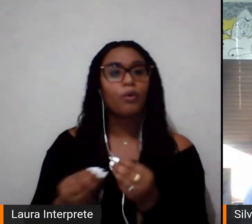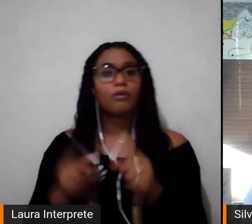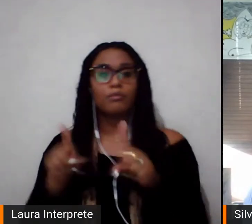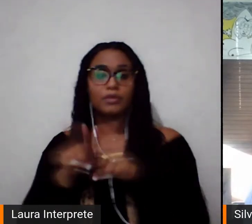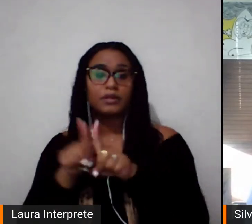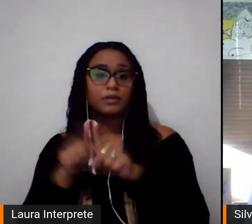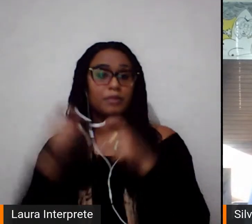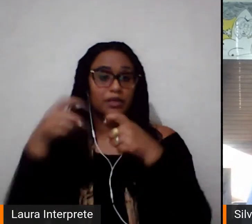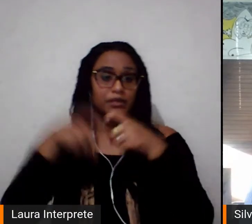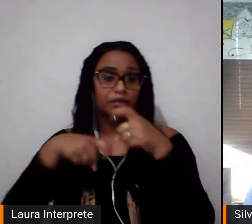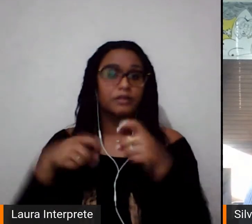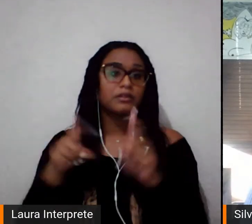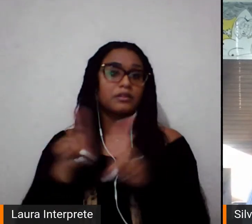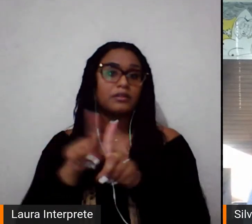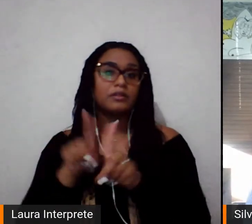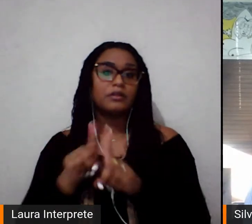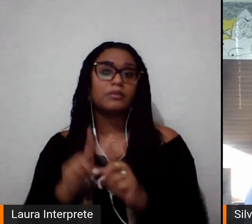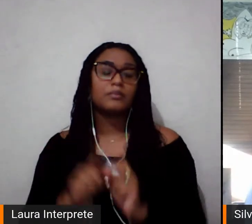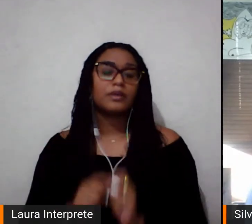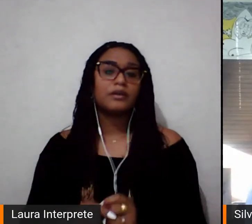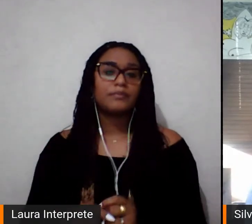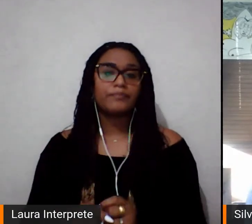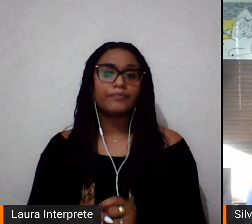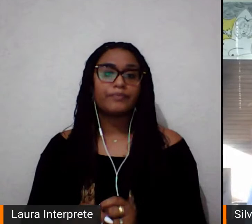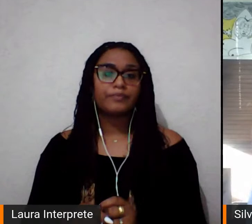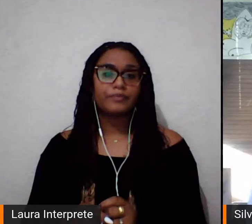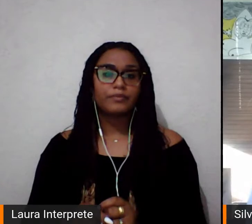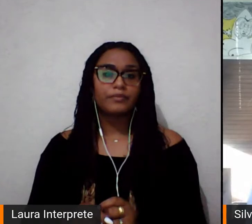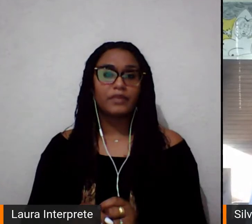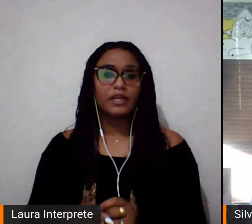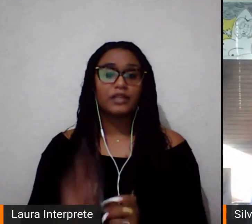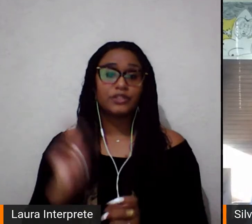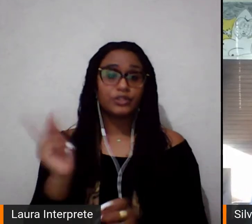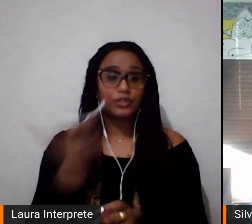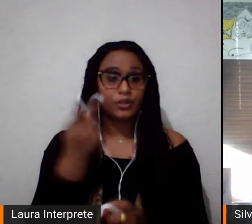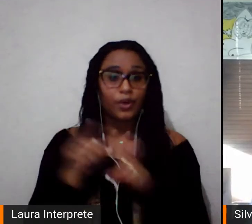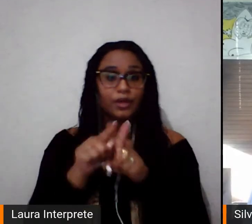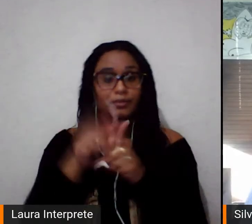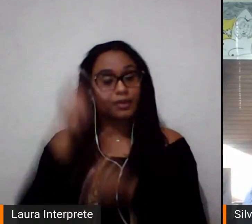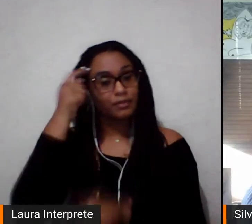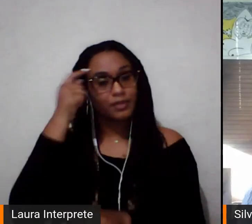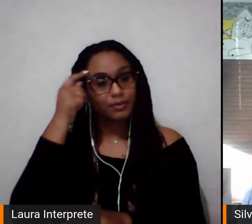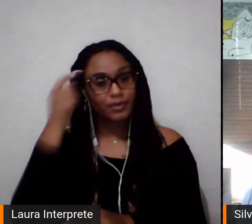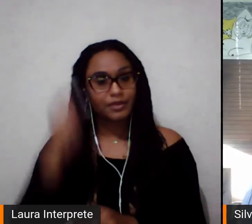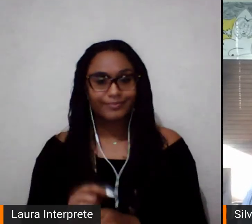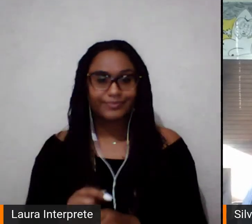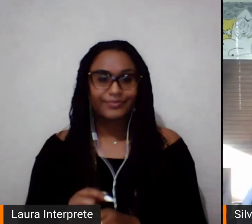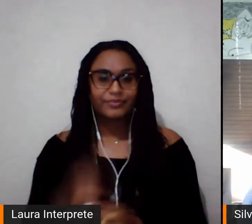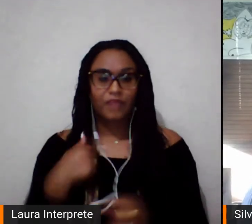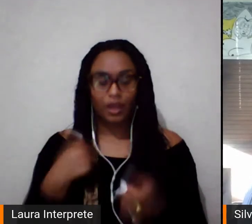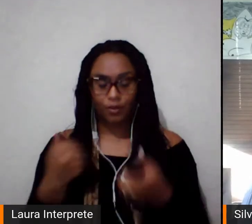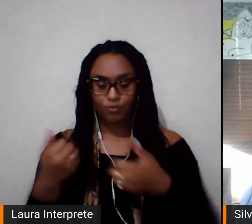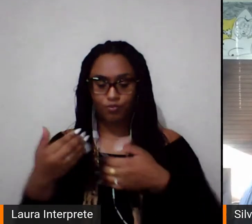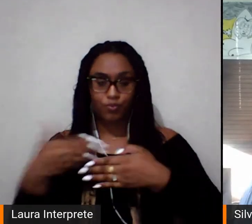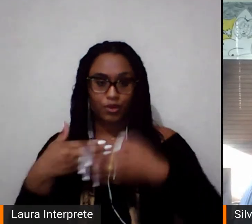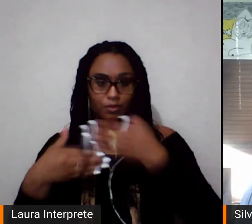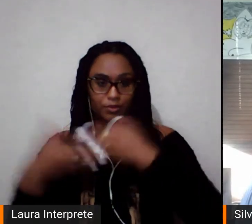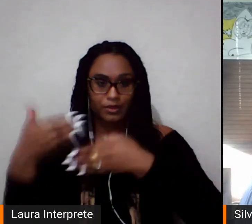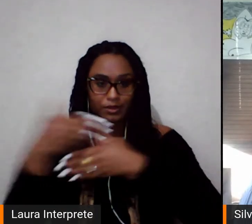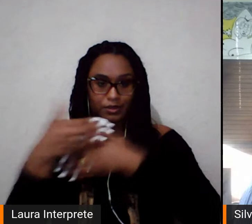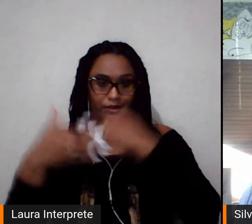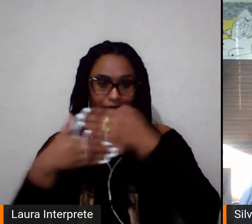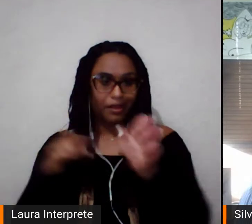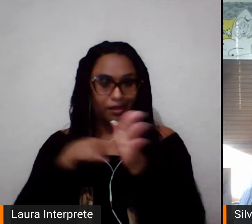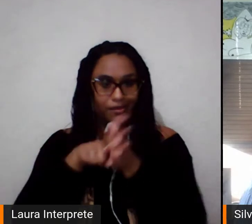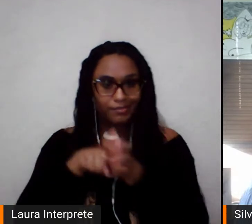e sobretudo com as questões de história e de memória. Então, eu já fui me construindo como pesquisadora, digamos